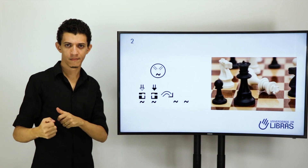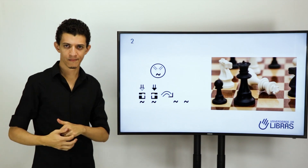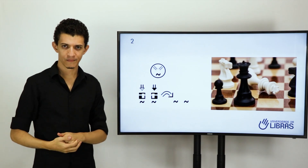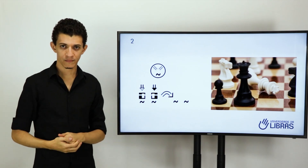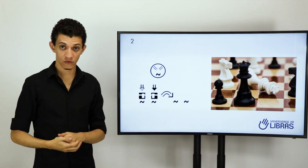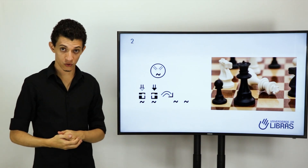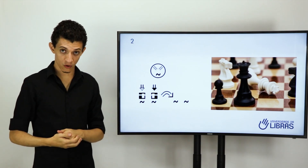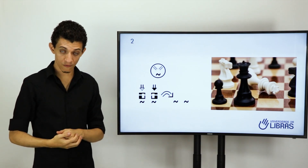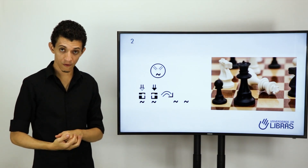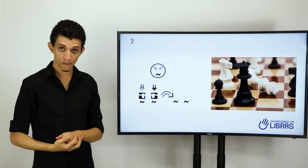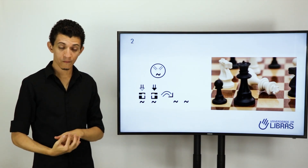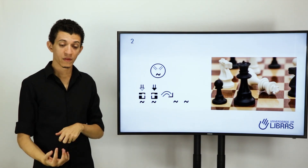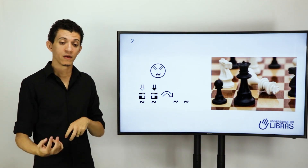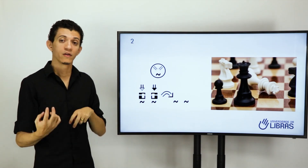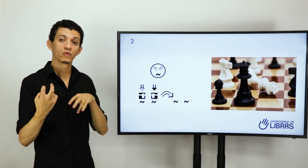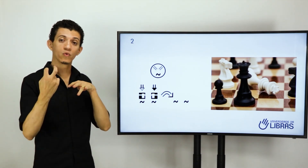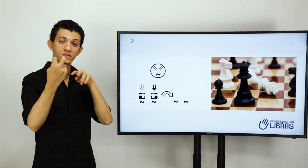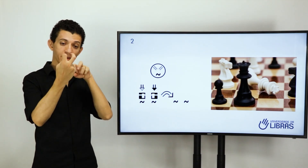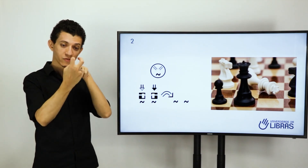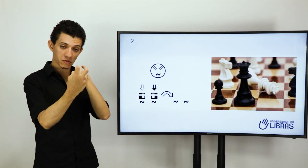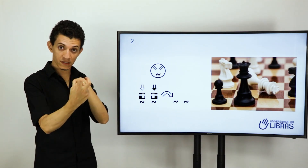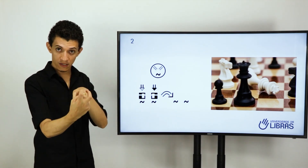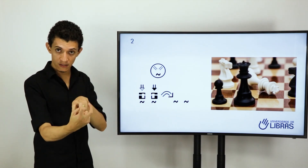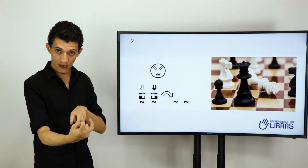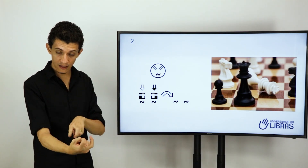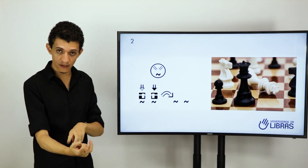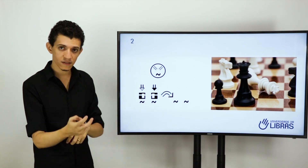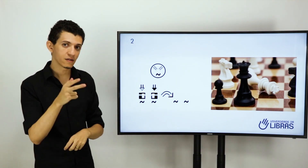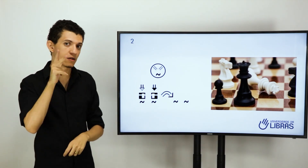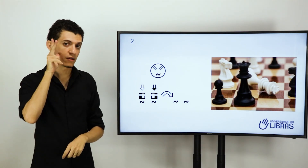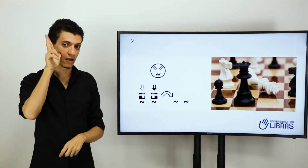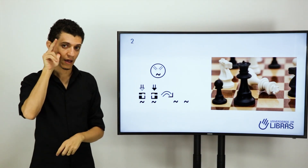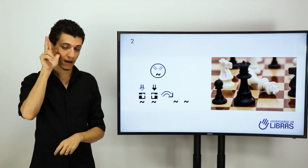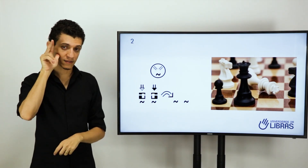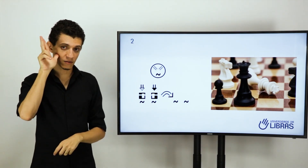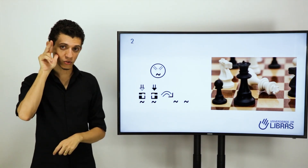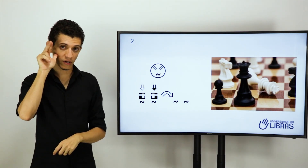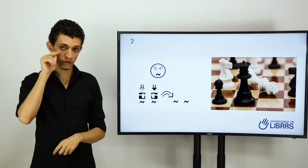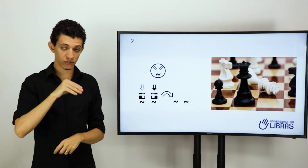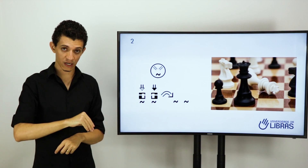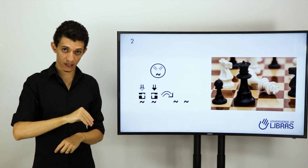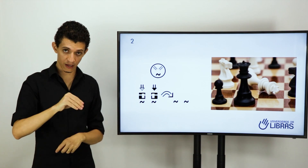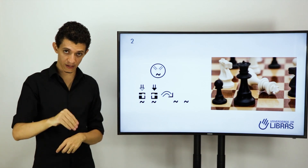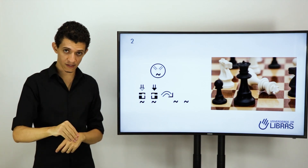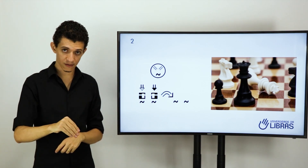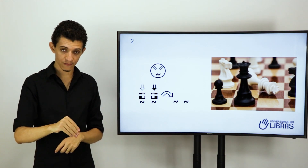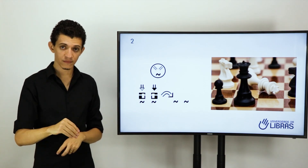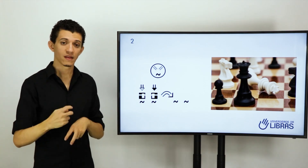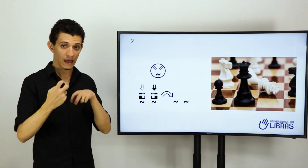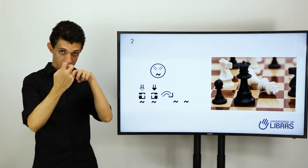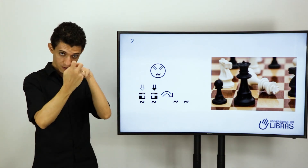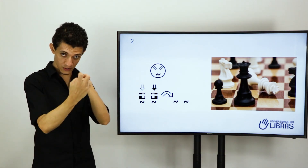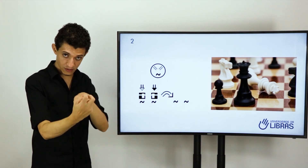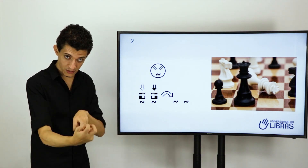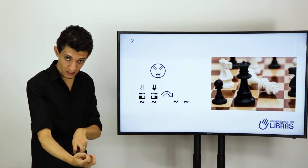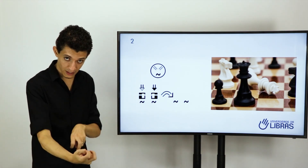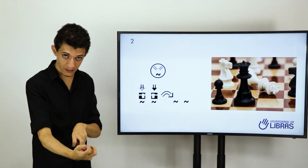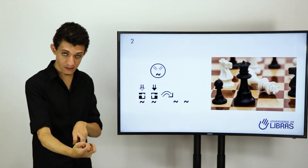De novo. Duas pessoas assentadas. Elas estão jogando xadrez. Elas estão assentadas.